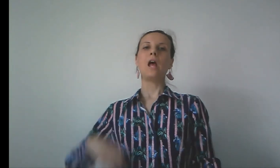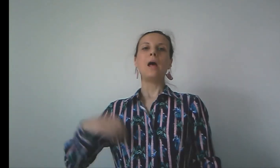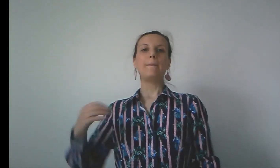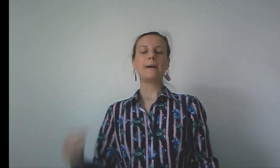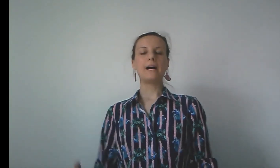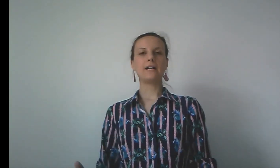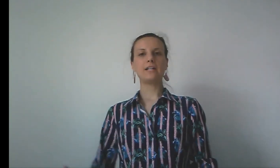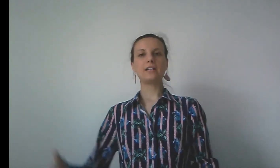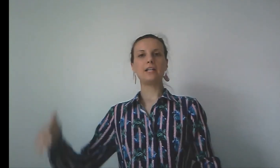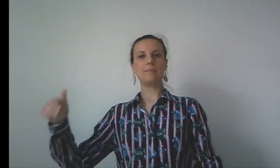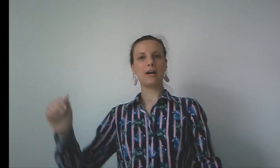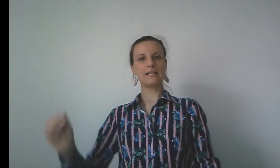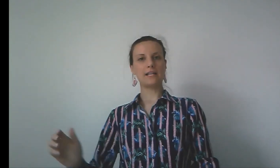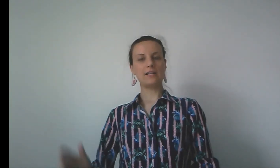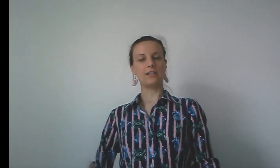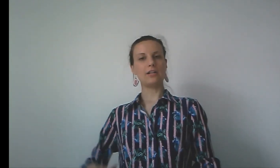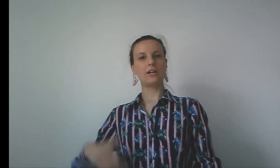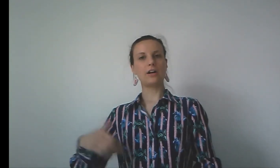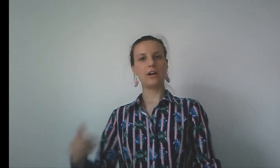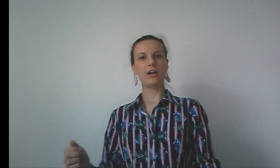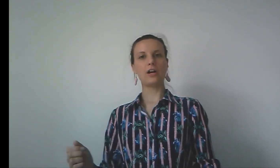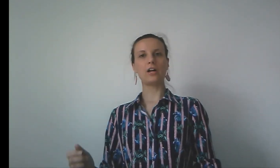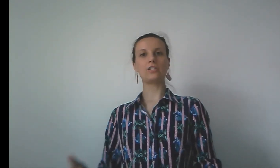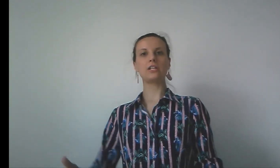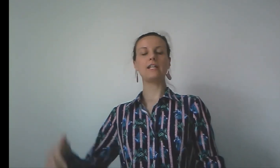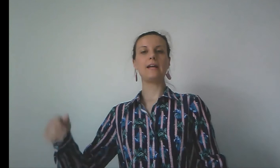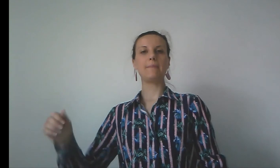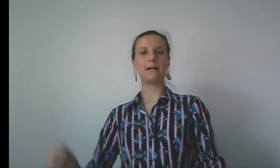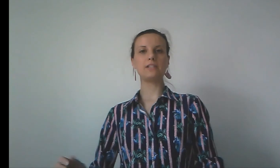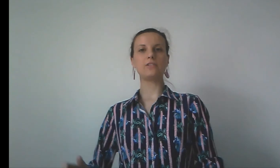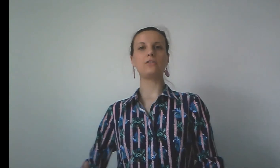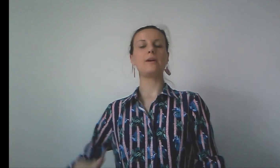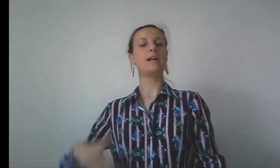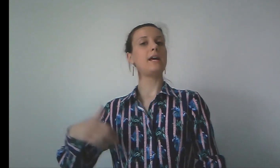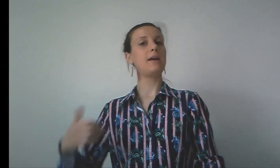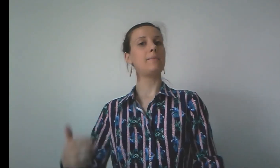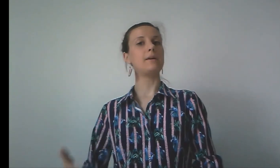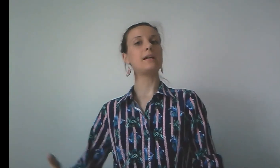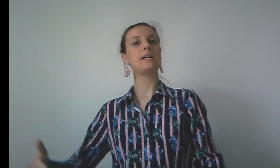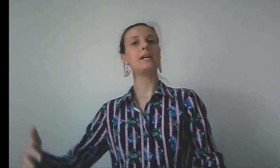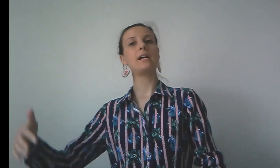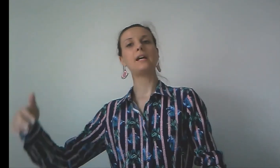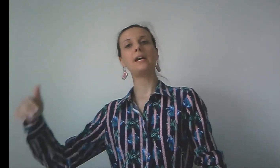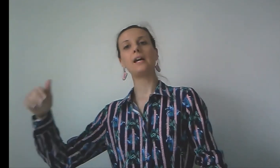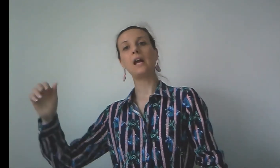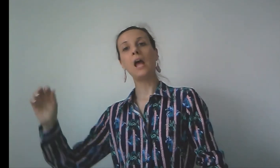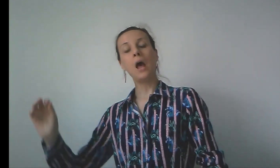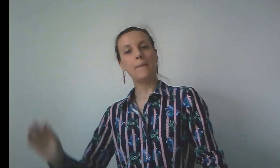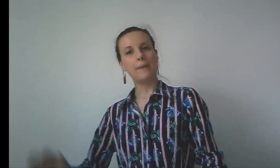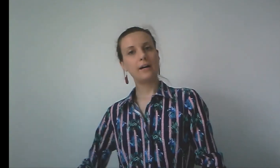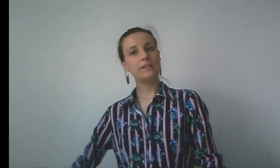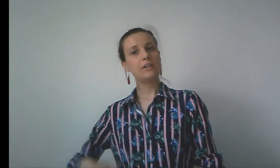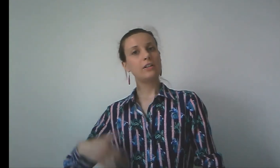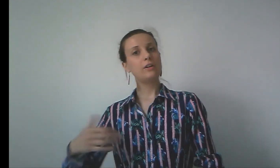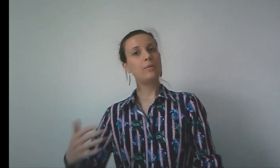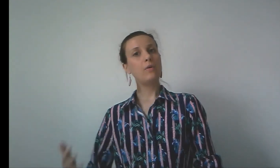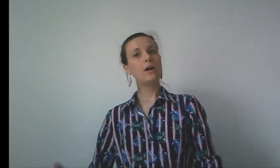Pardonne-moi Seigneur, je n'ai pas su aimer. Pardonne-moi